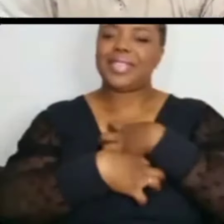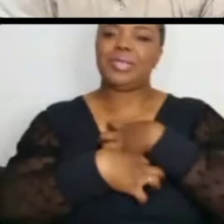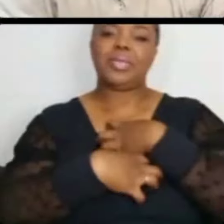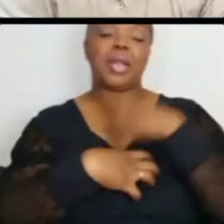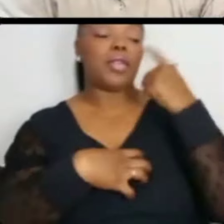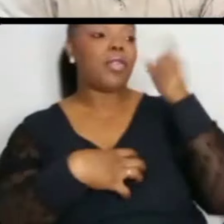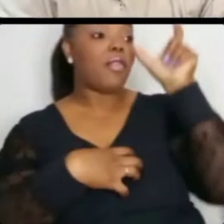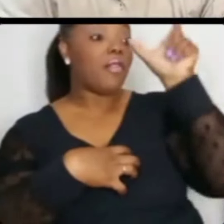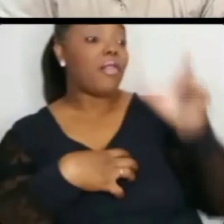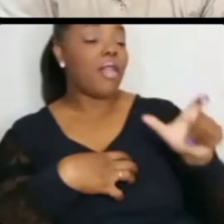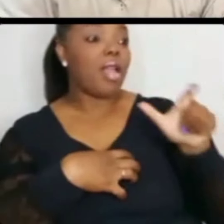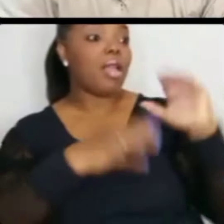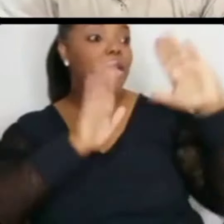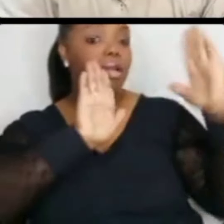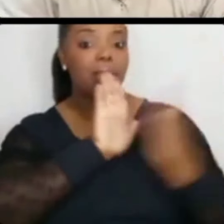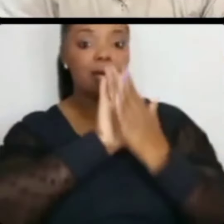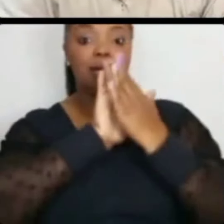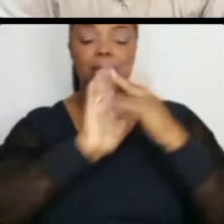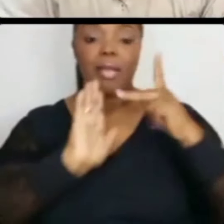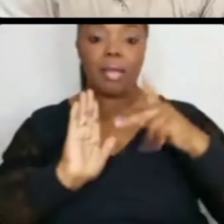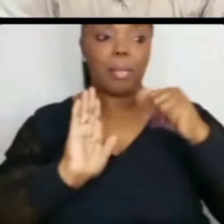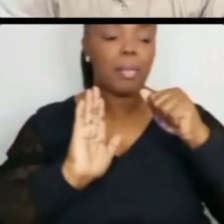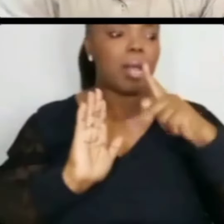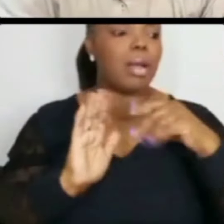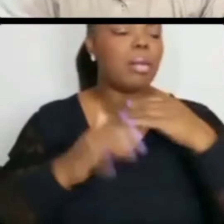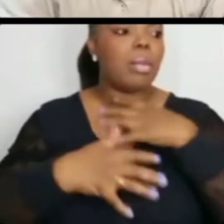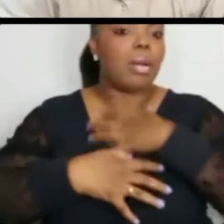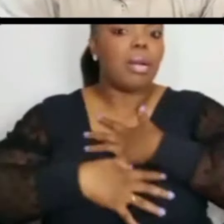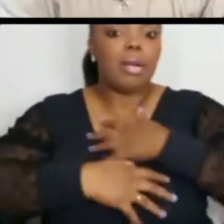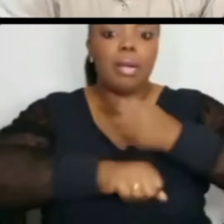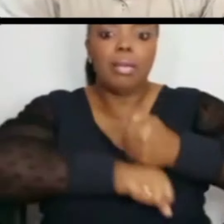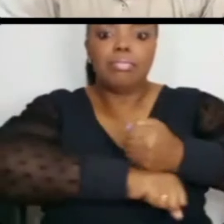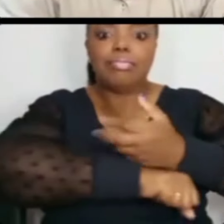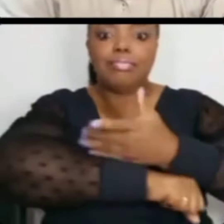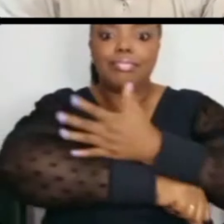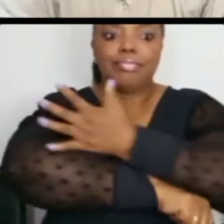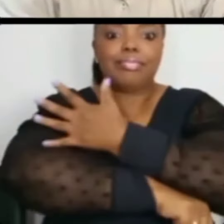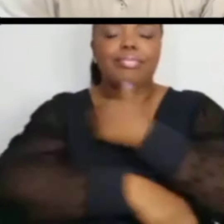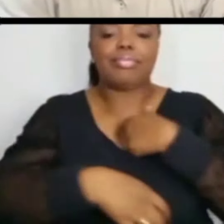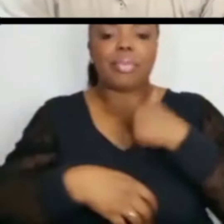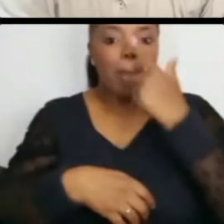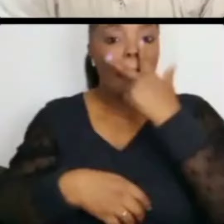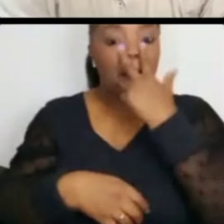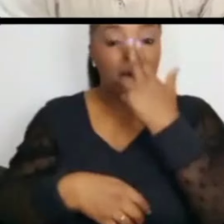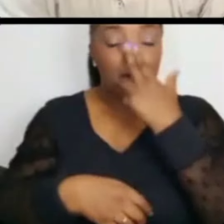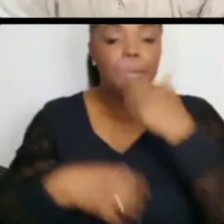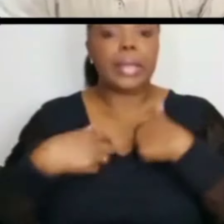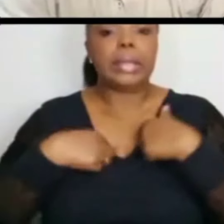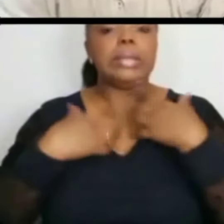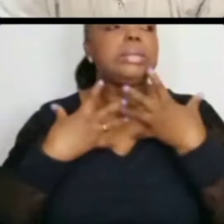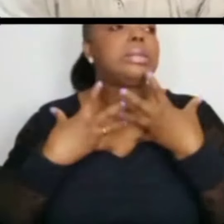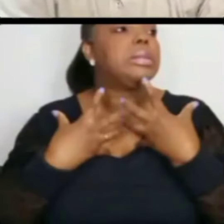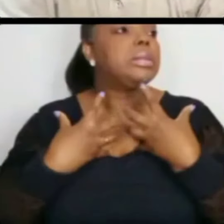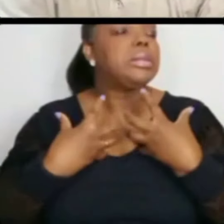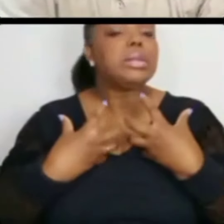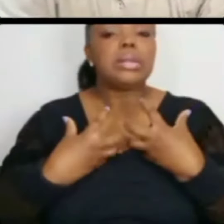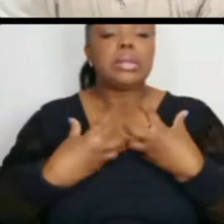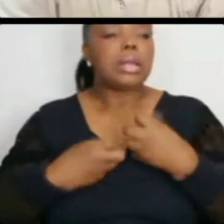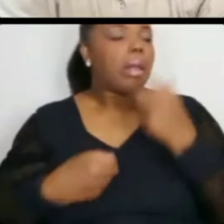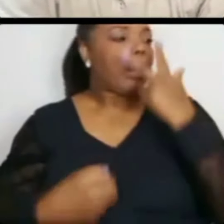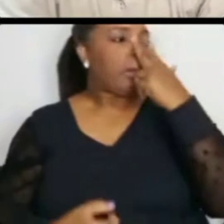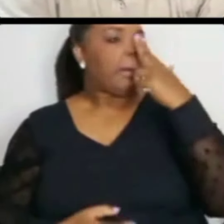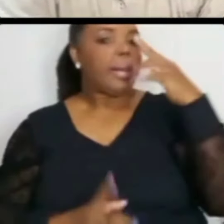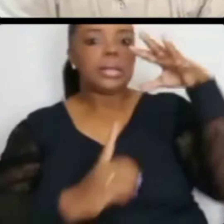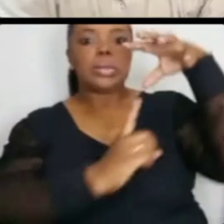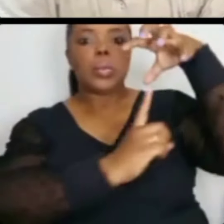Seria como se você estivesse vendo o rei, o